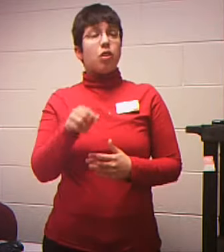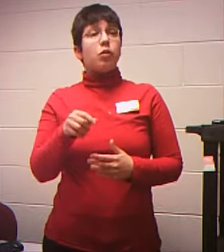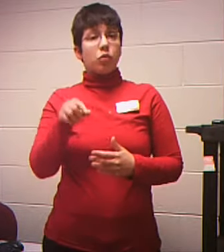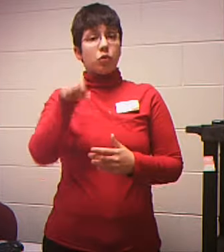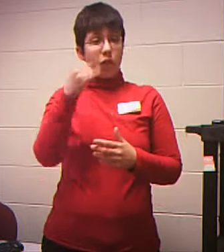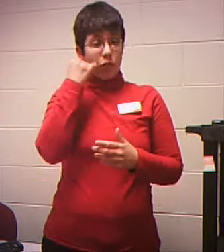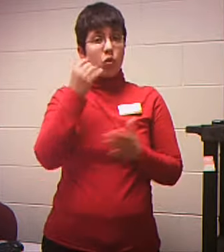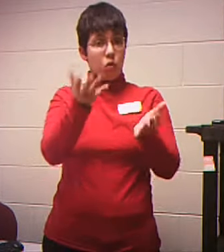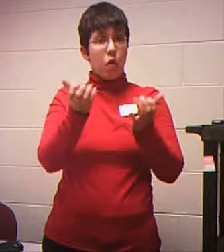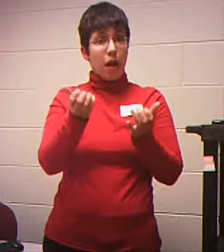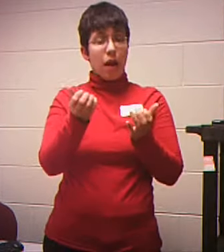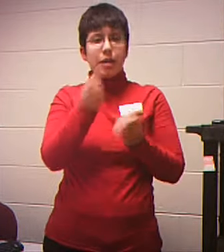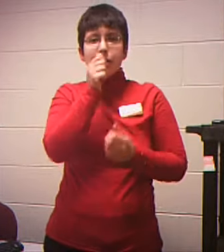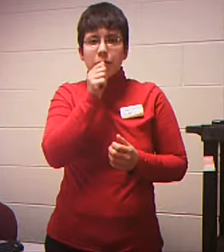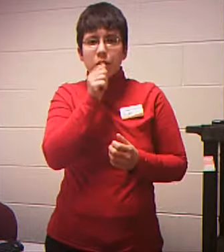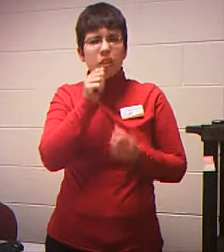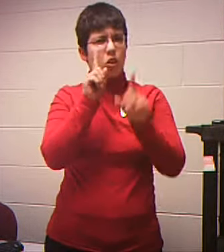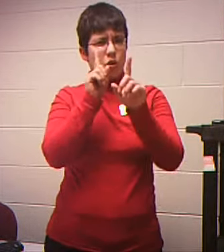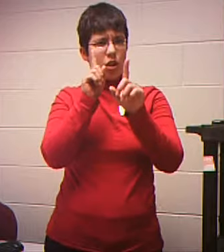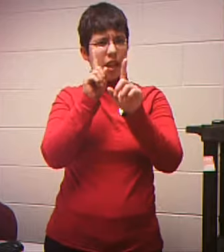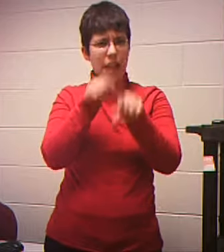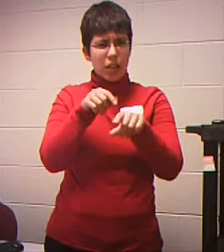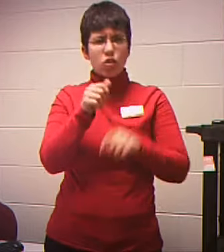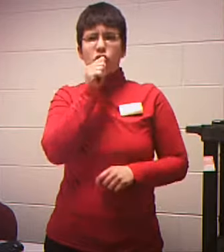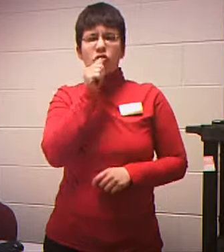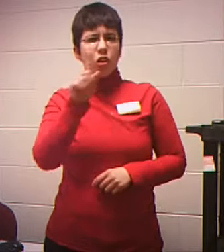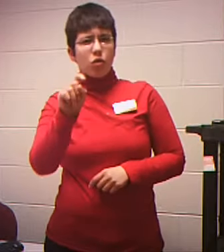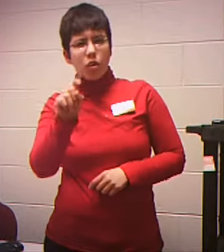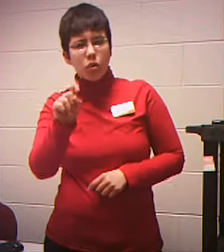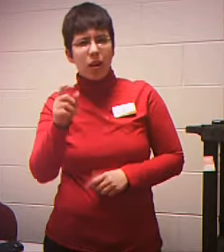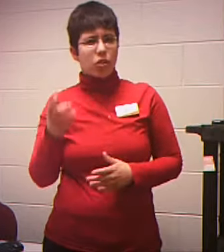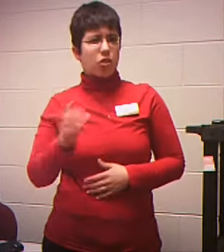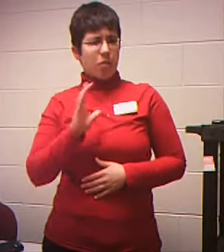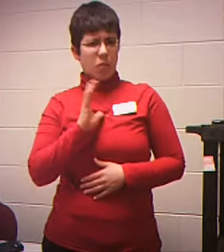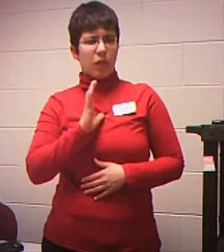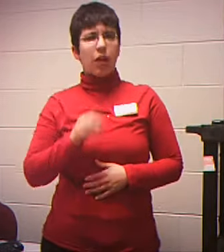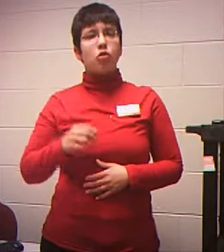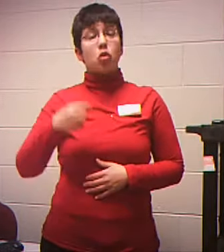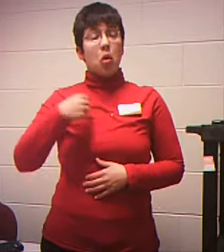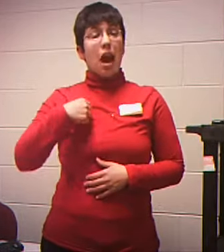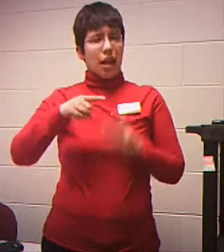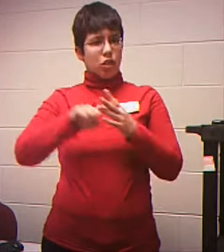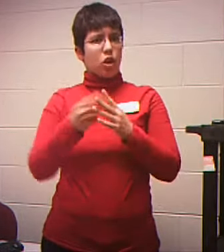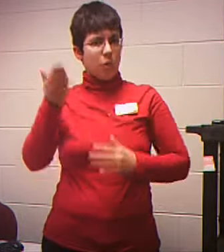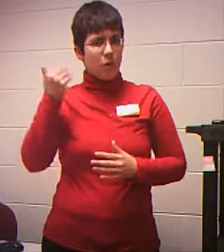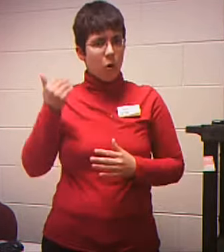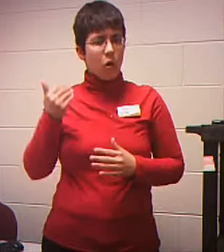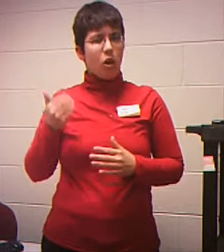not necessary Now I've already gone on here And put in a dummy application And so when I go back I will